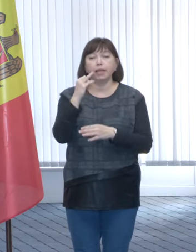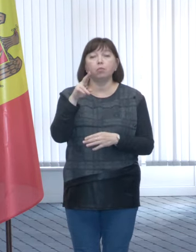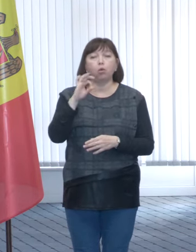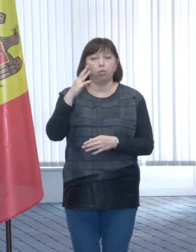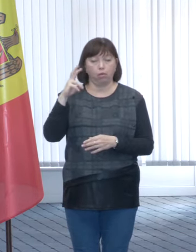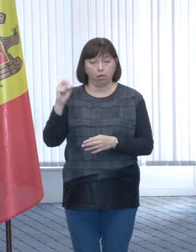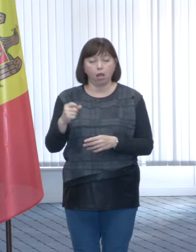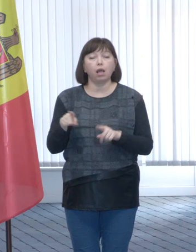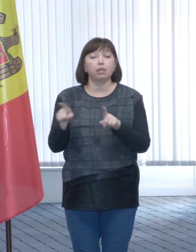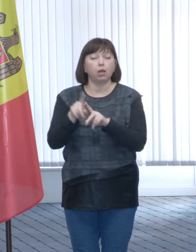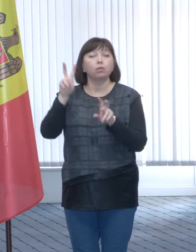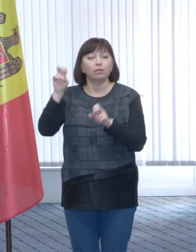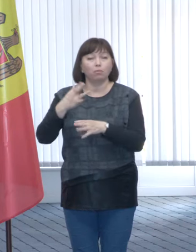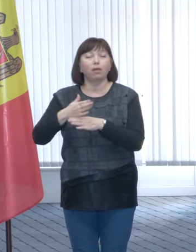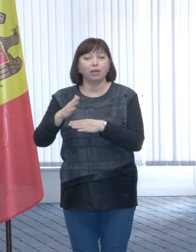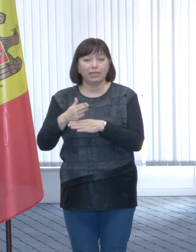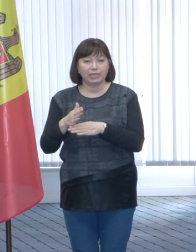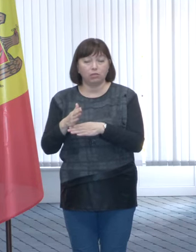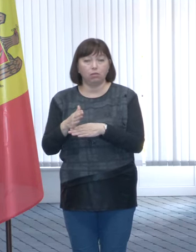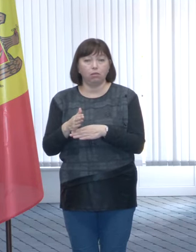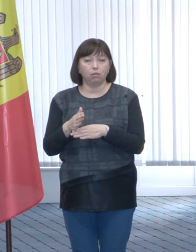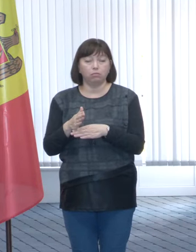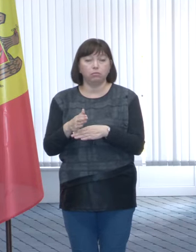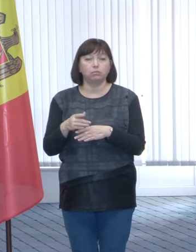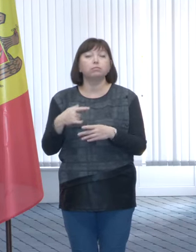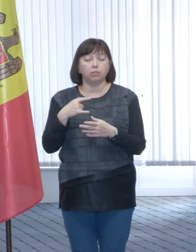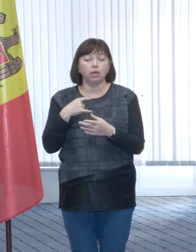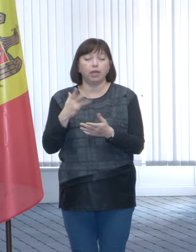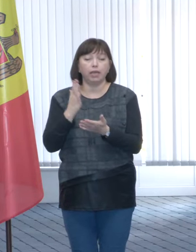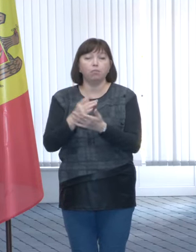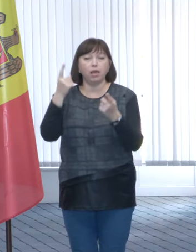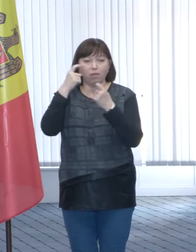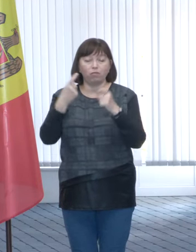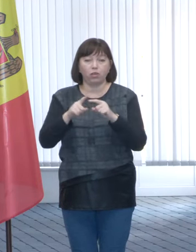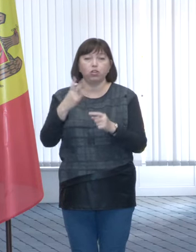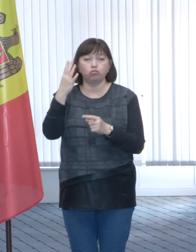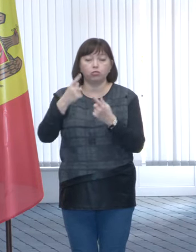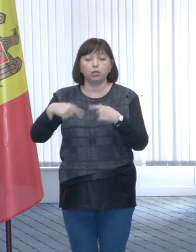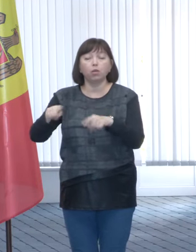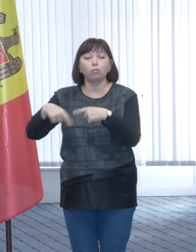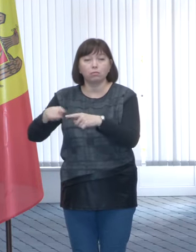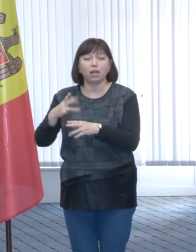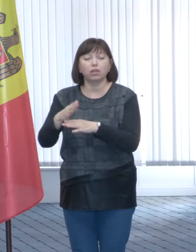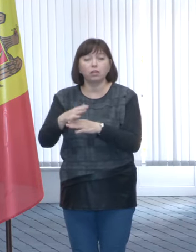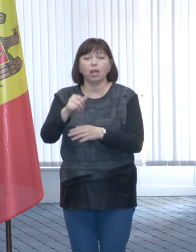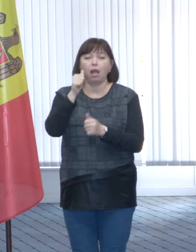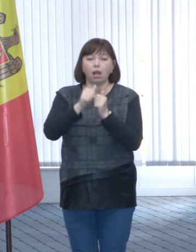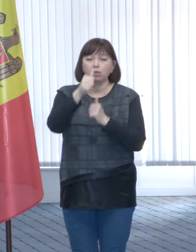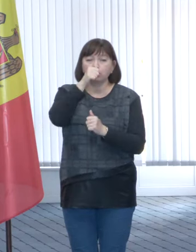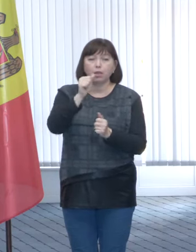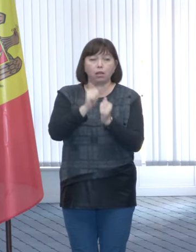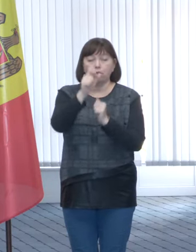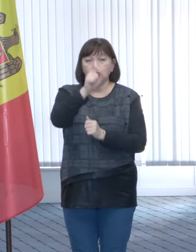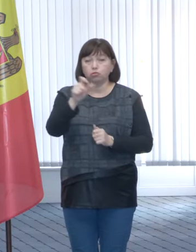nu întrebuie să. de credite, lunar, pentru fiecare